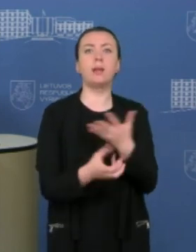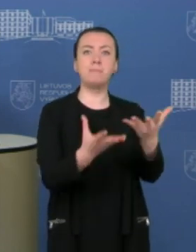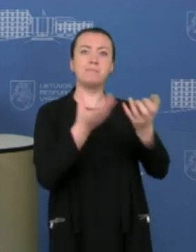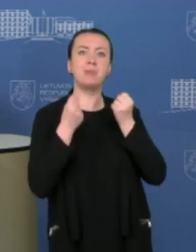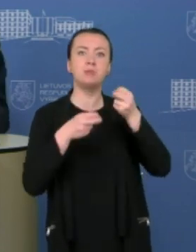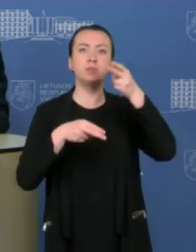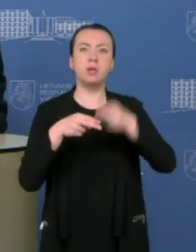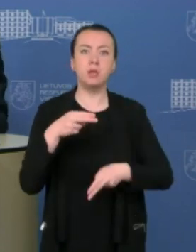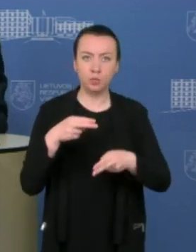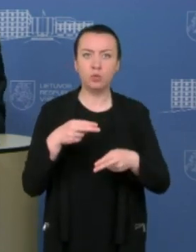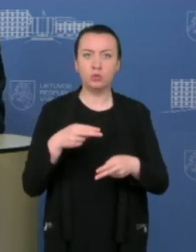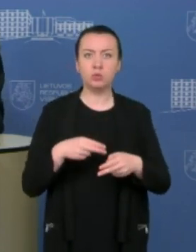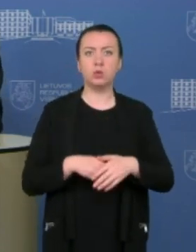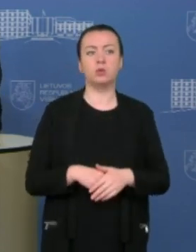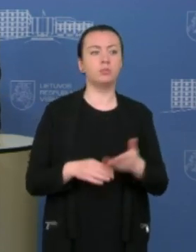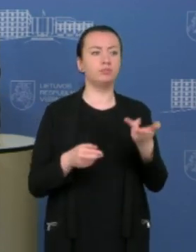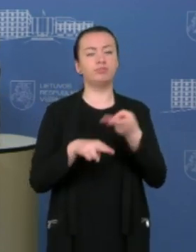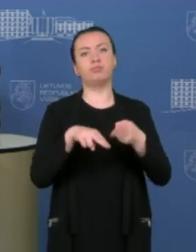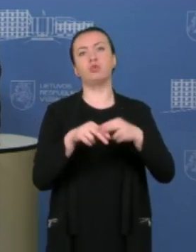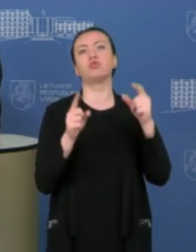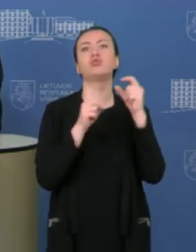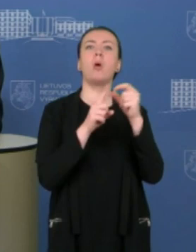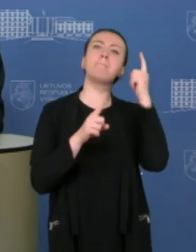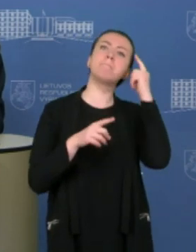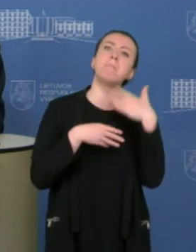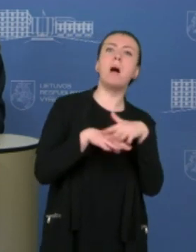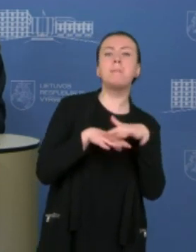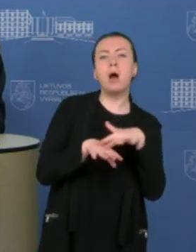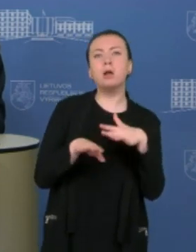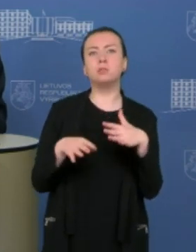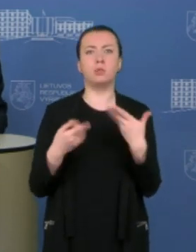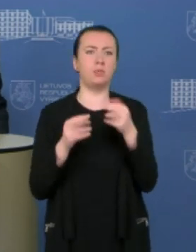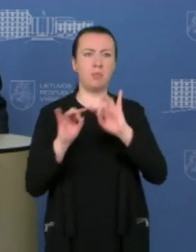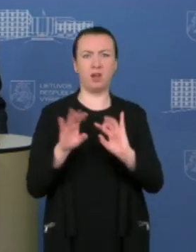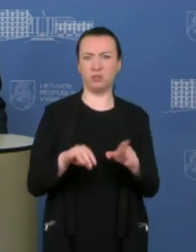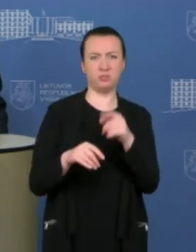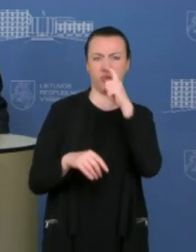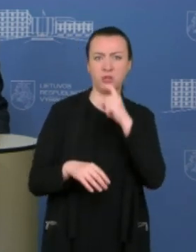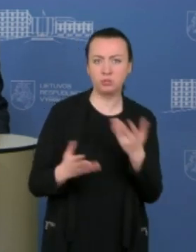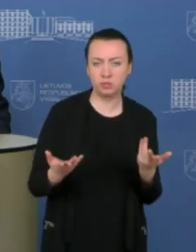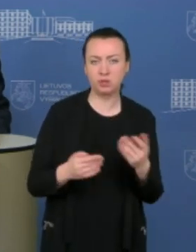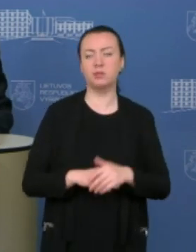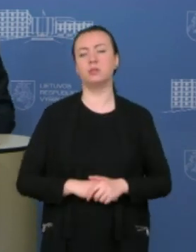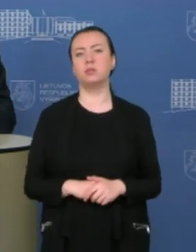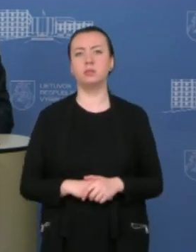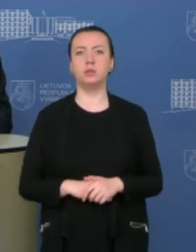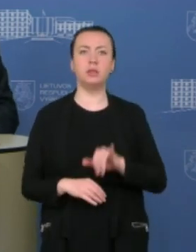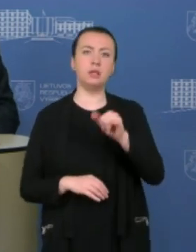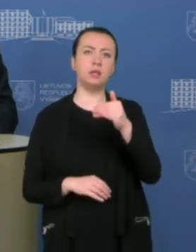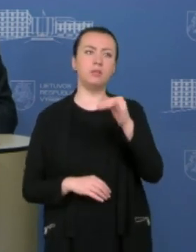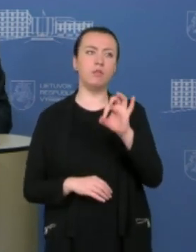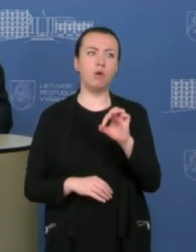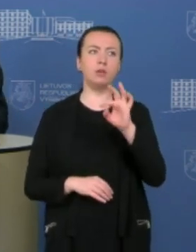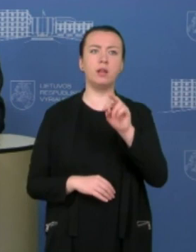pagal kažkienotai žodinius pamastymus arba nerišlius paaiškinimus. Info TV Sandra